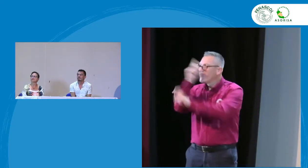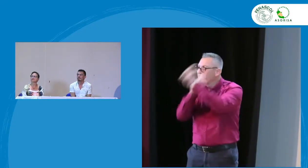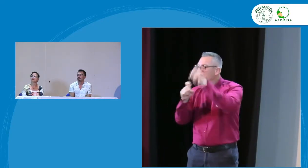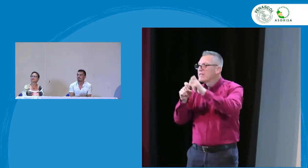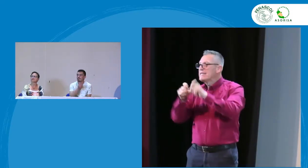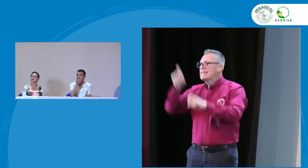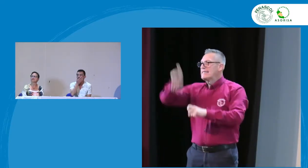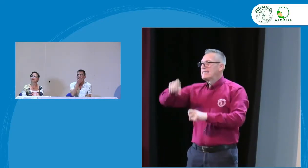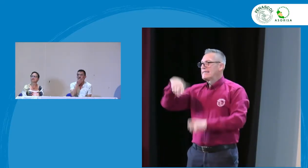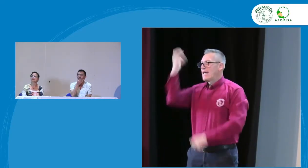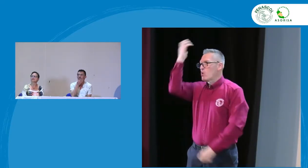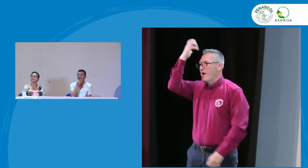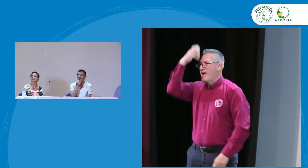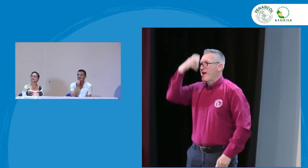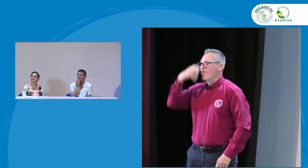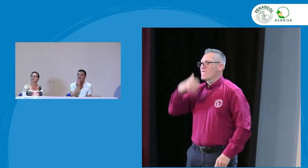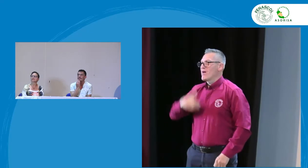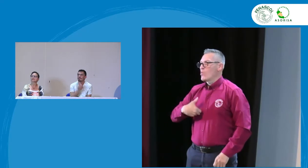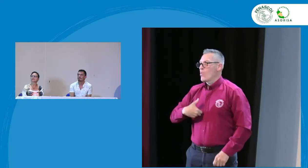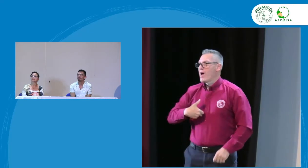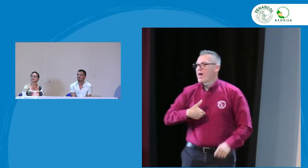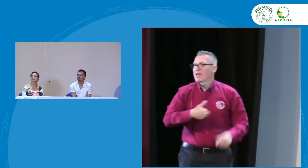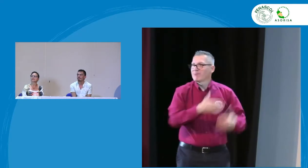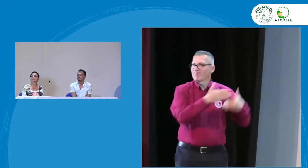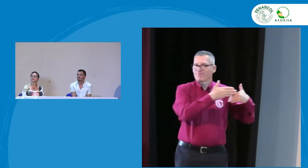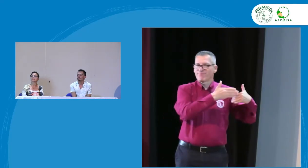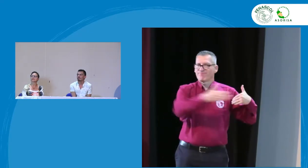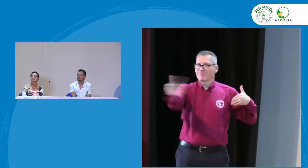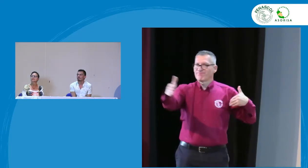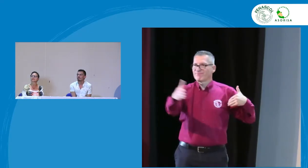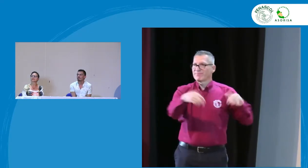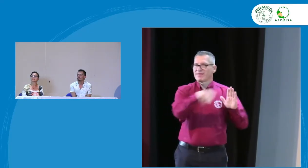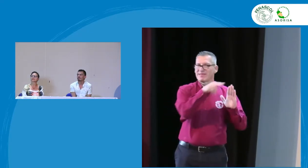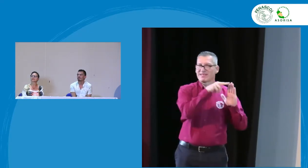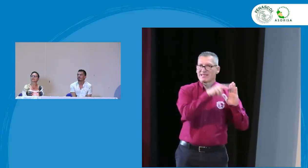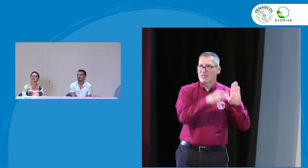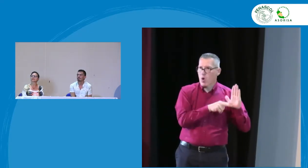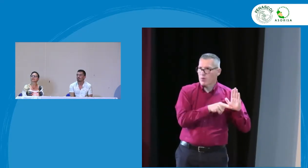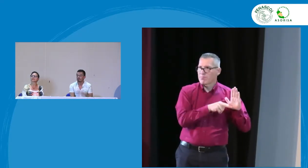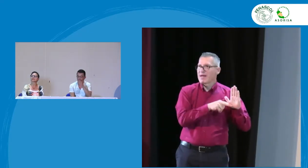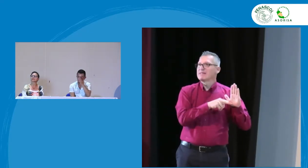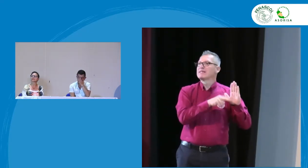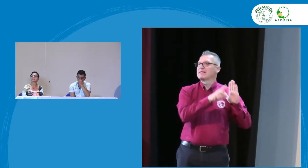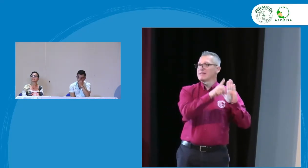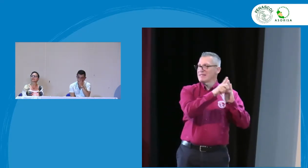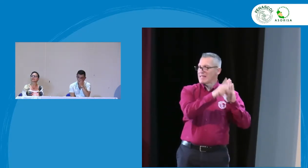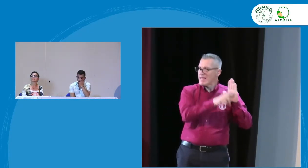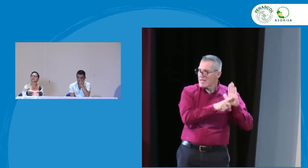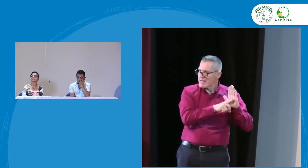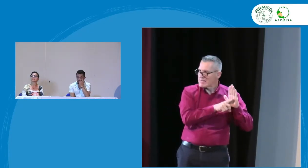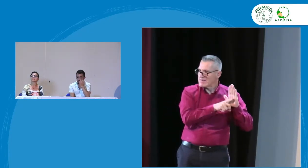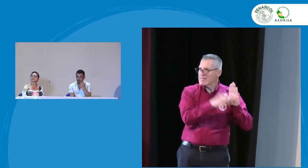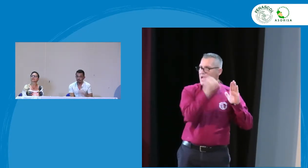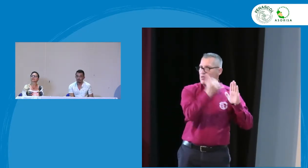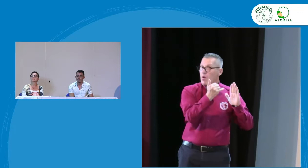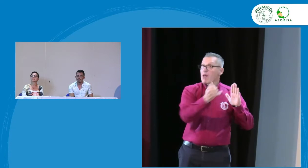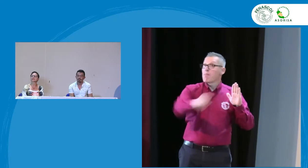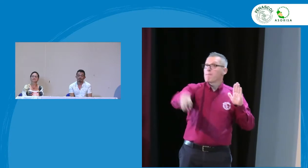trabajando mancomunadamente y aquí que nos damos cuenta cuál es la reflexión tenemos que evaluar lo que tenemos actualmente